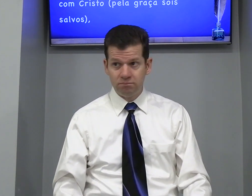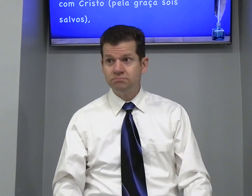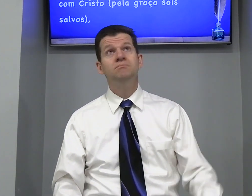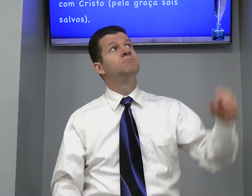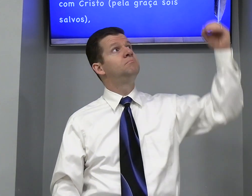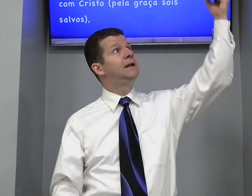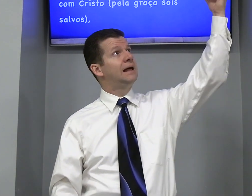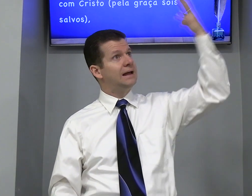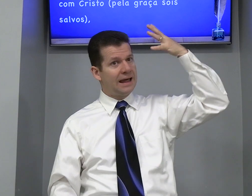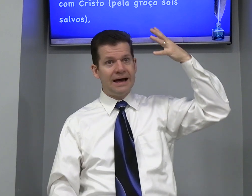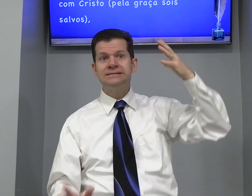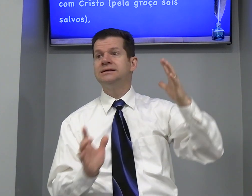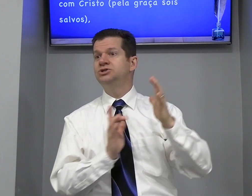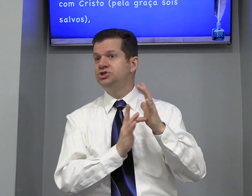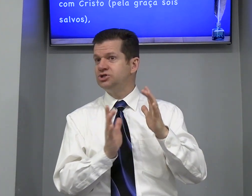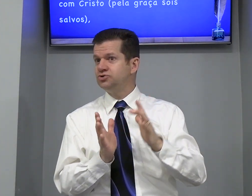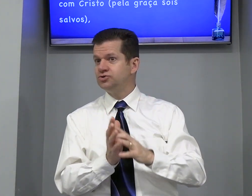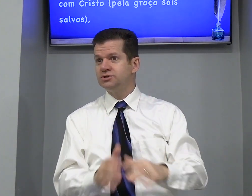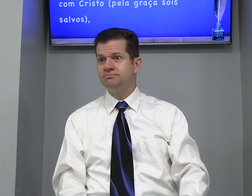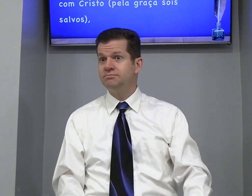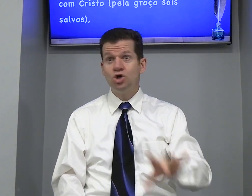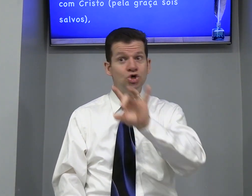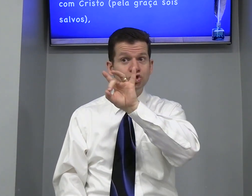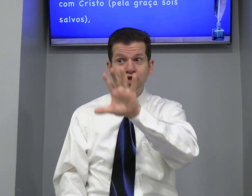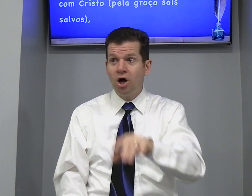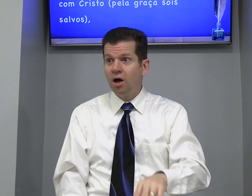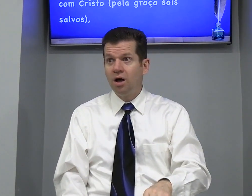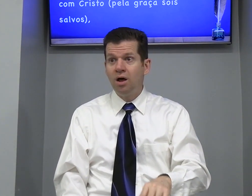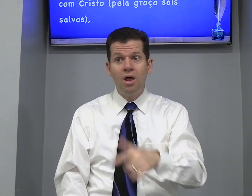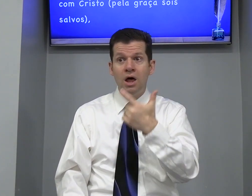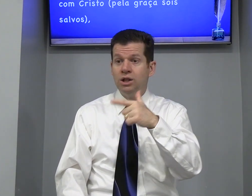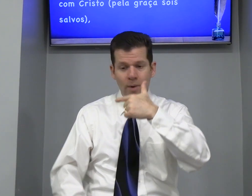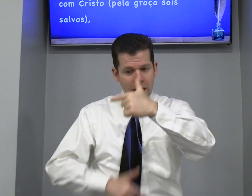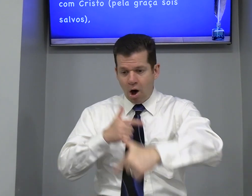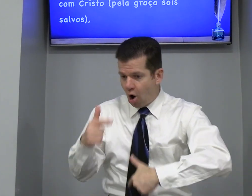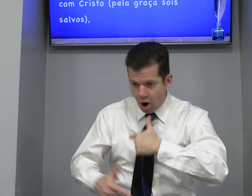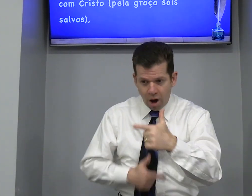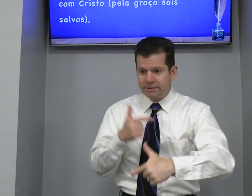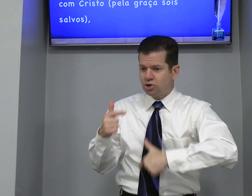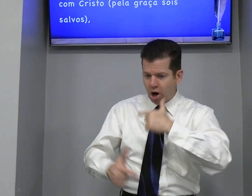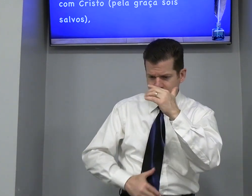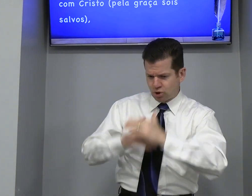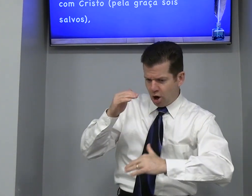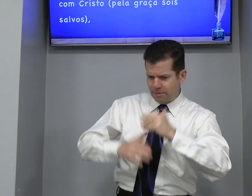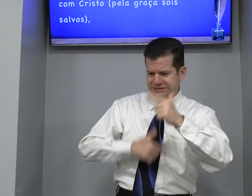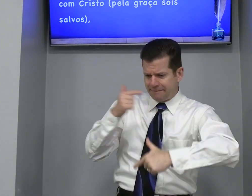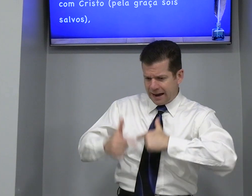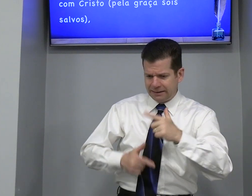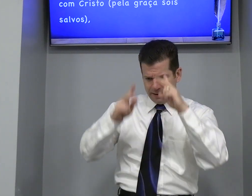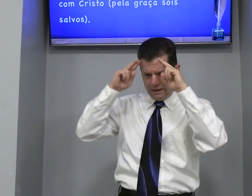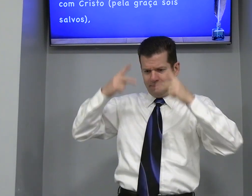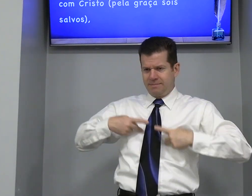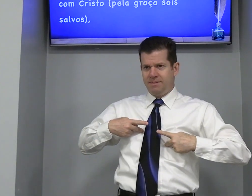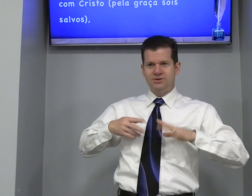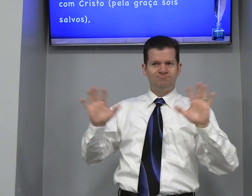Pela Graça De Jesus Só Não é Obras Obras Obras Sabais Vale Para mim mesmo